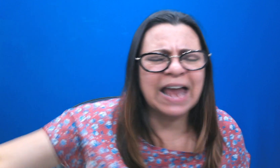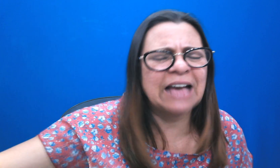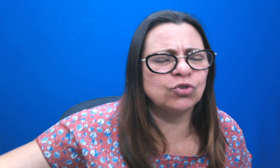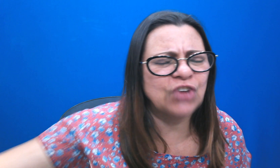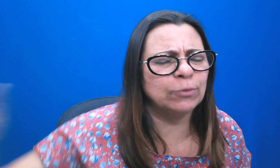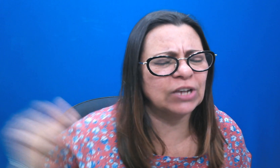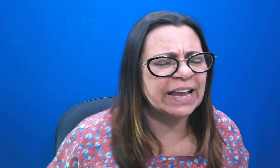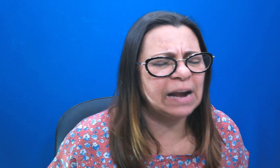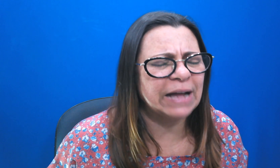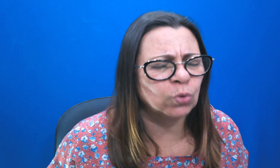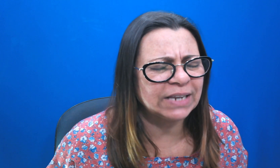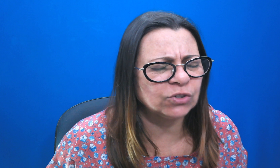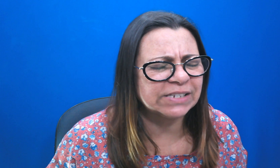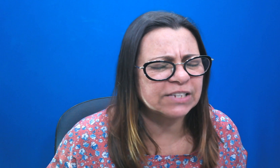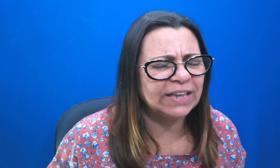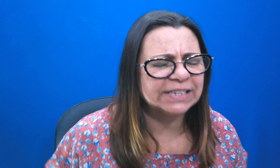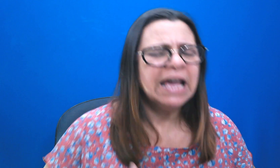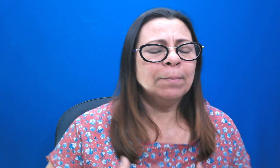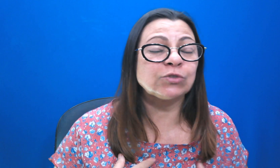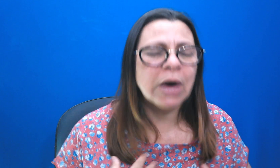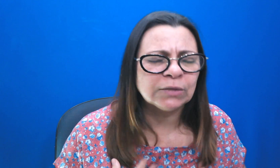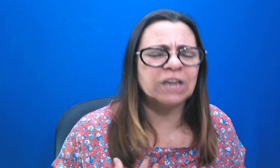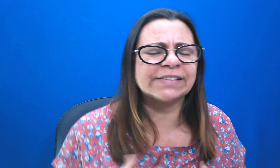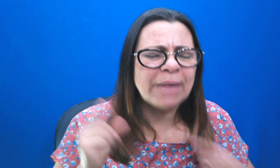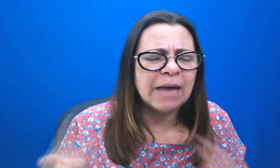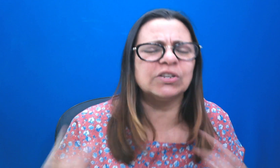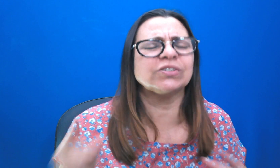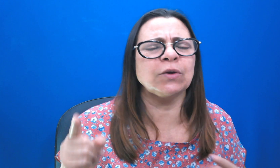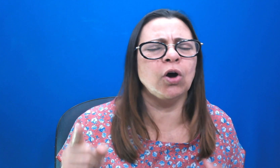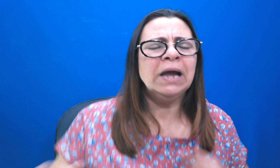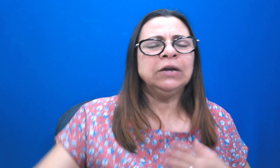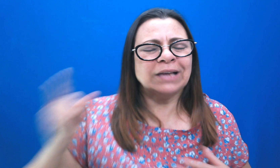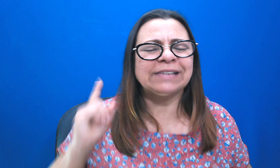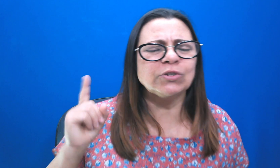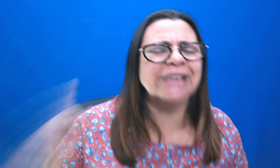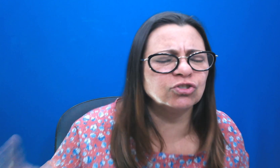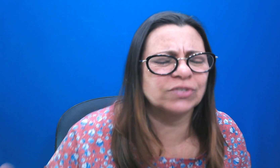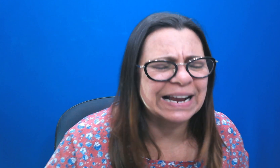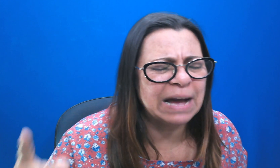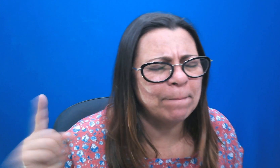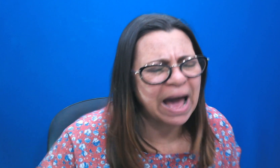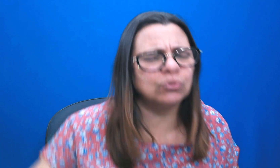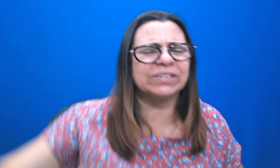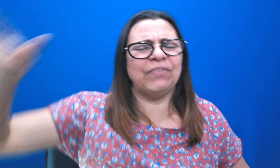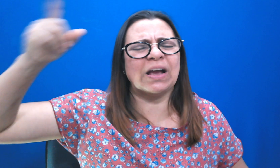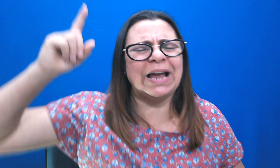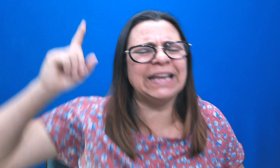laços o diabo já tem armado contra as nossas vidas. Mas quando nós tememos ao Senhor, nós temos anjos acampados que ficam ali à